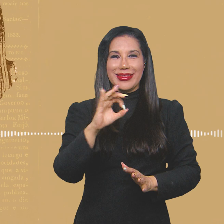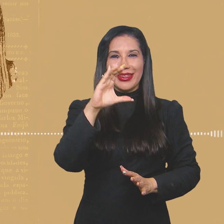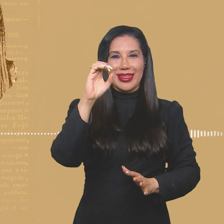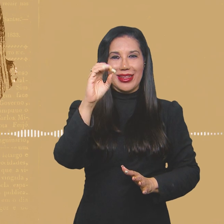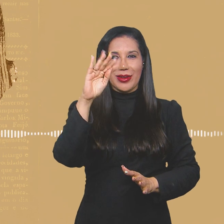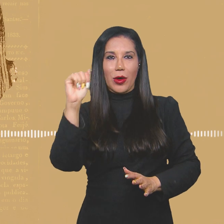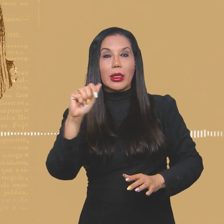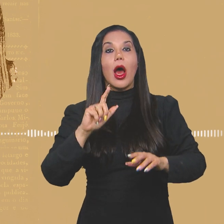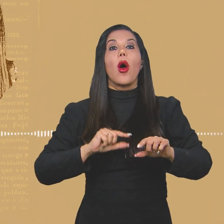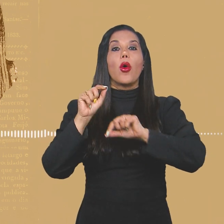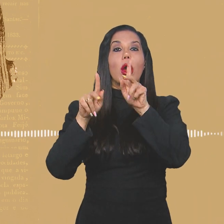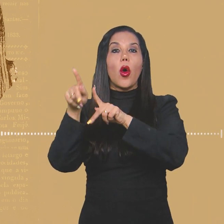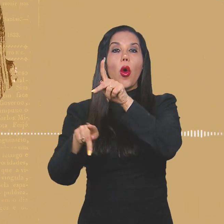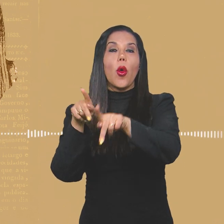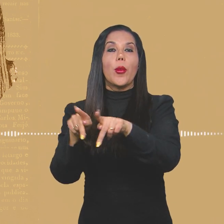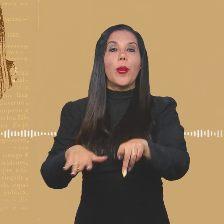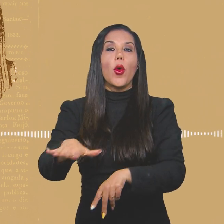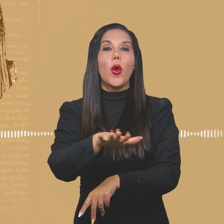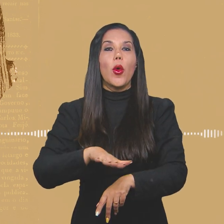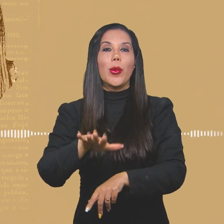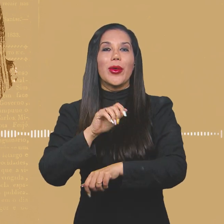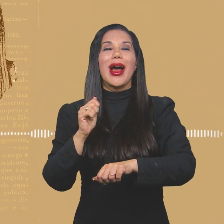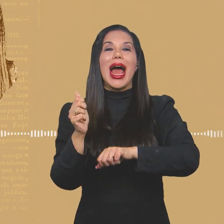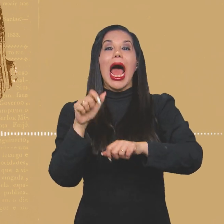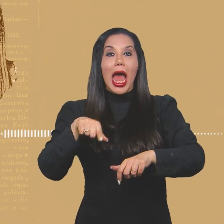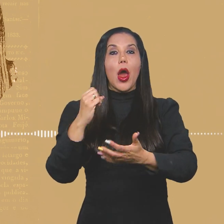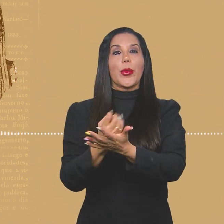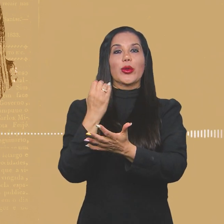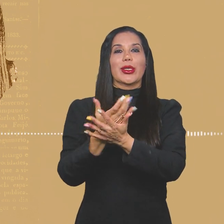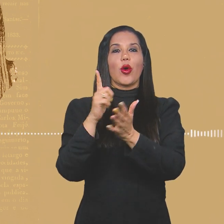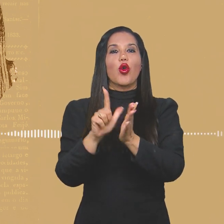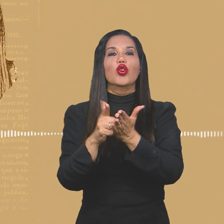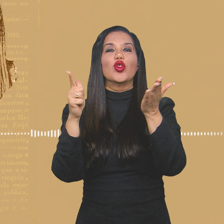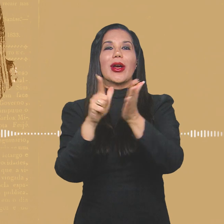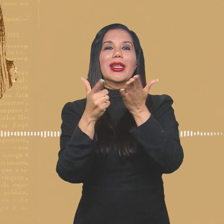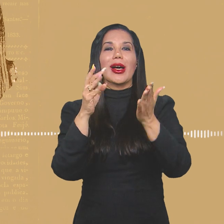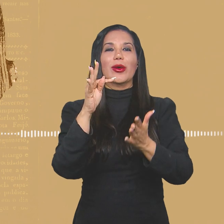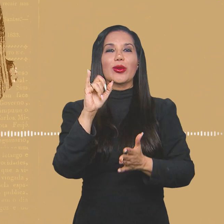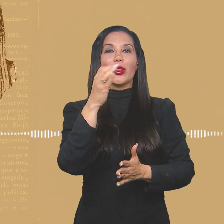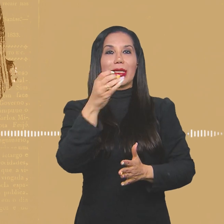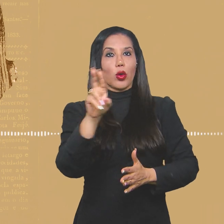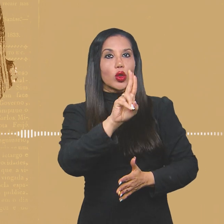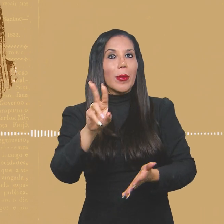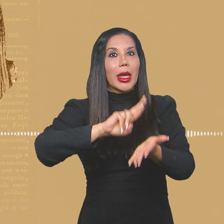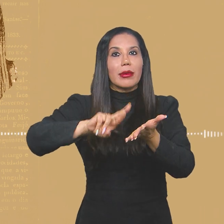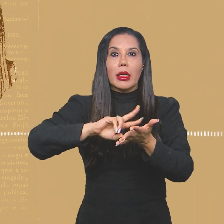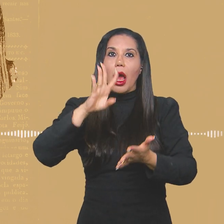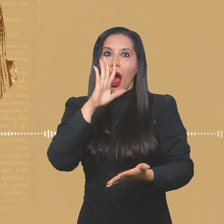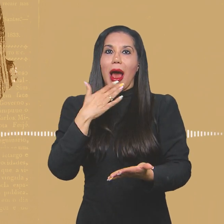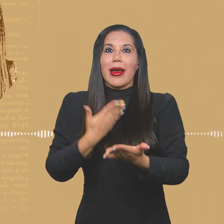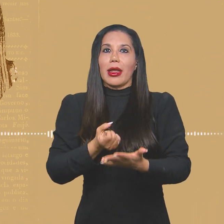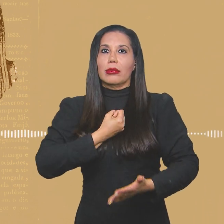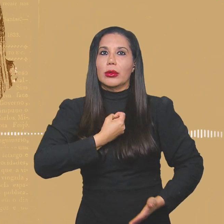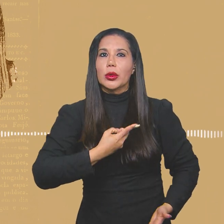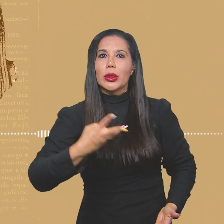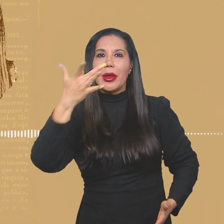o público diferenciado moldava toda a produção jornalística do Tição. Era incrível o número de pessoas que queriam